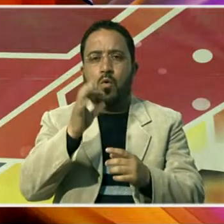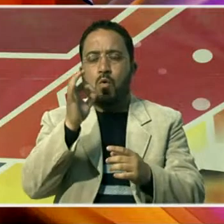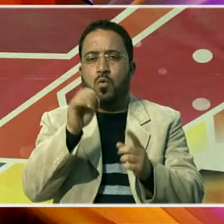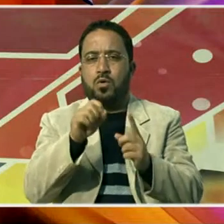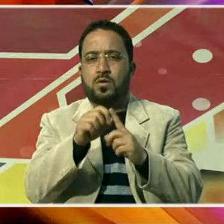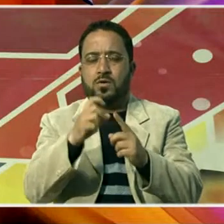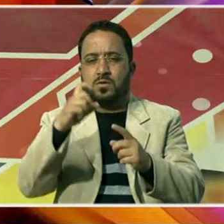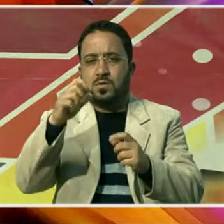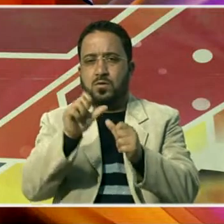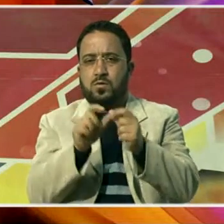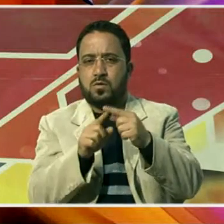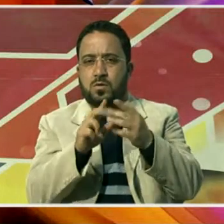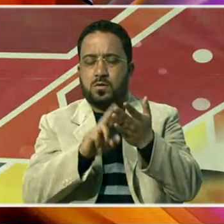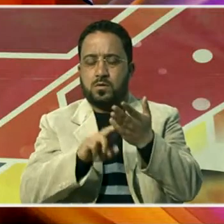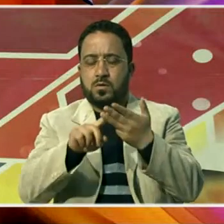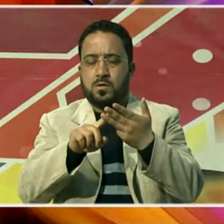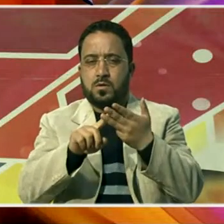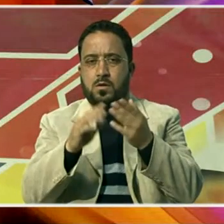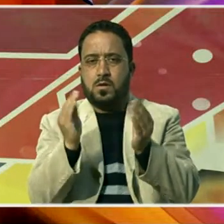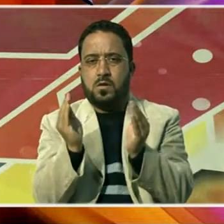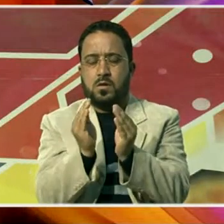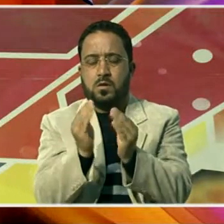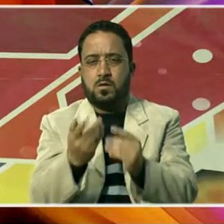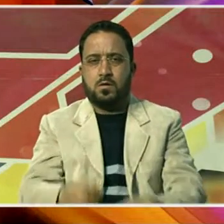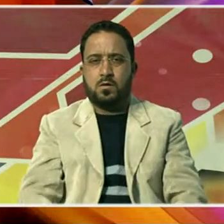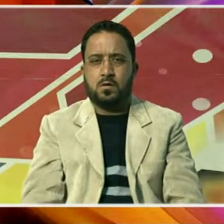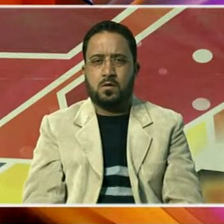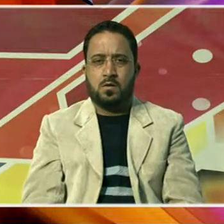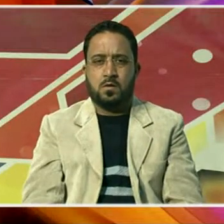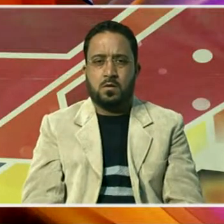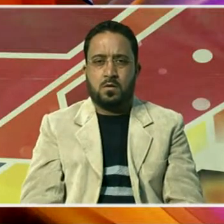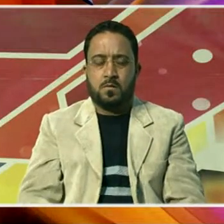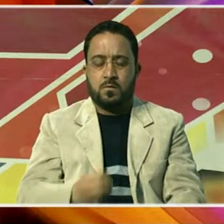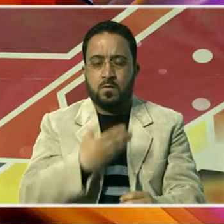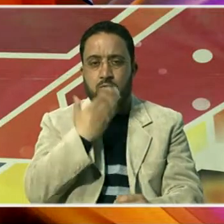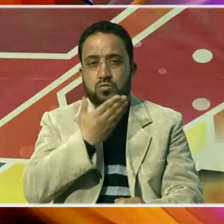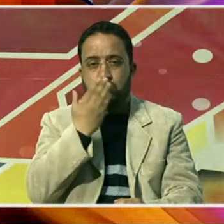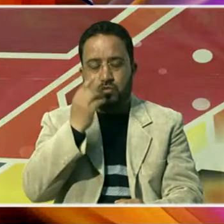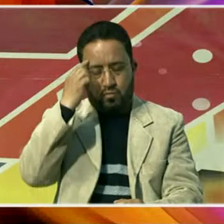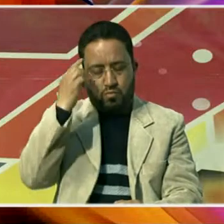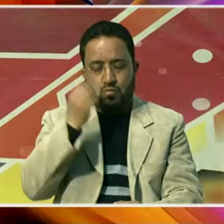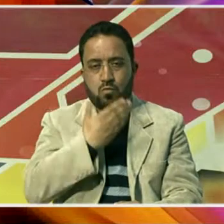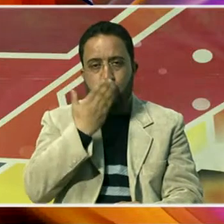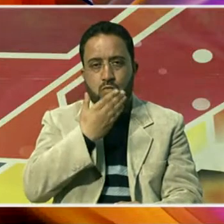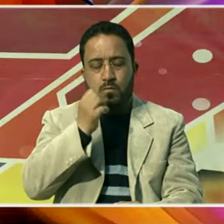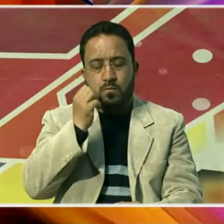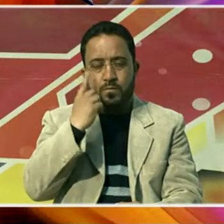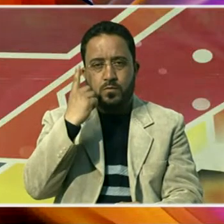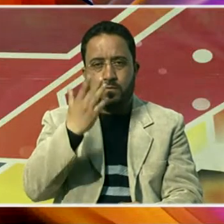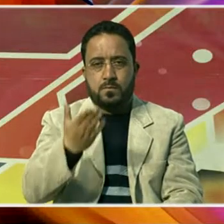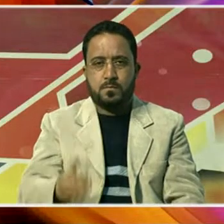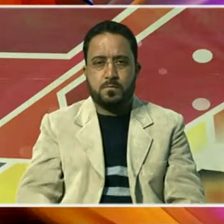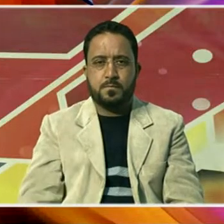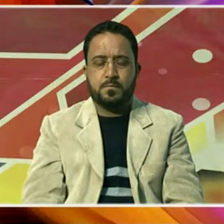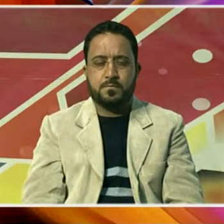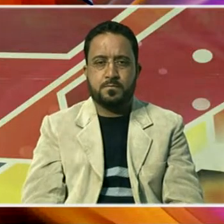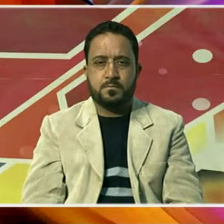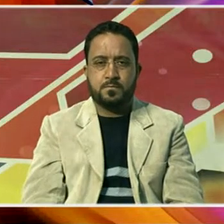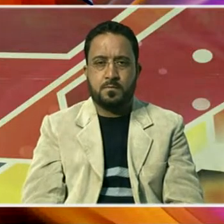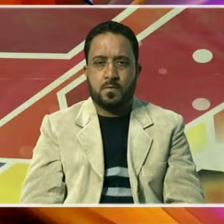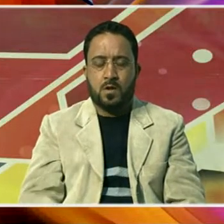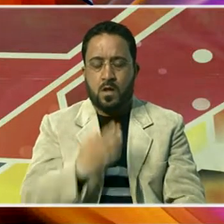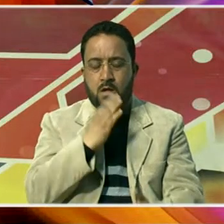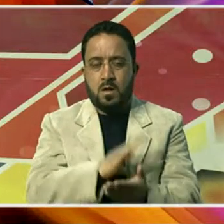کلچر کے حوالے سے اہم جانکاری فراہم کرنے میں کافی